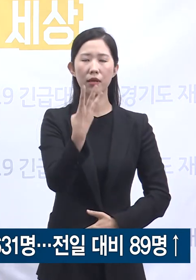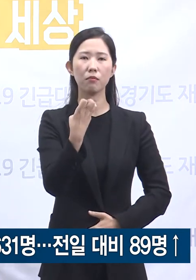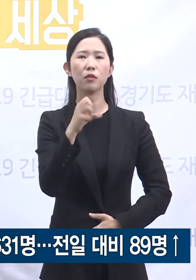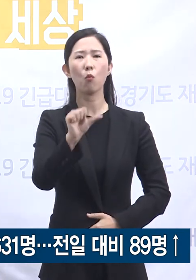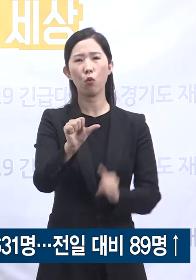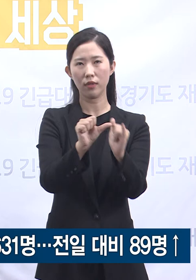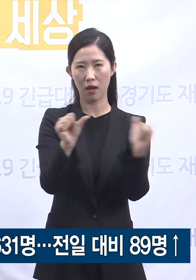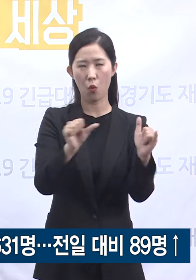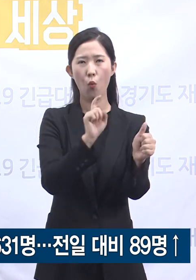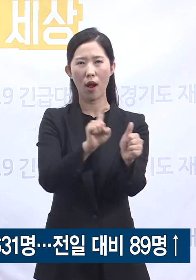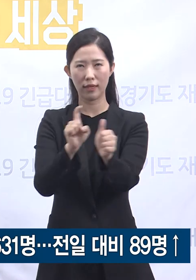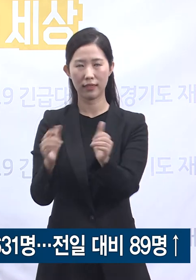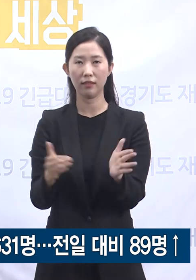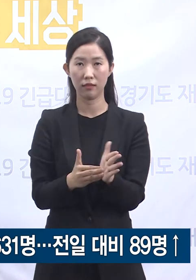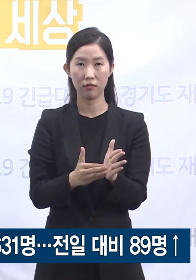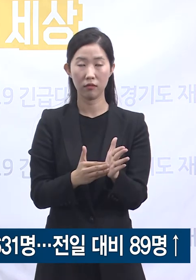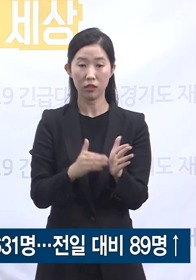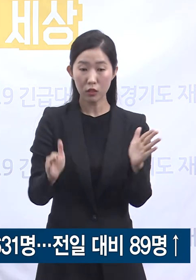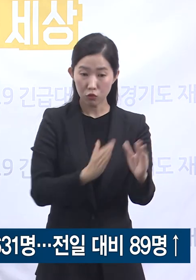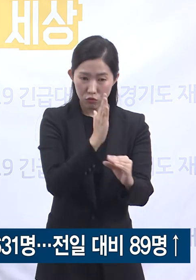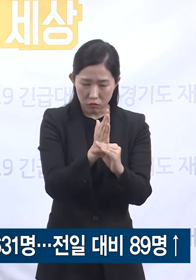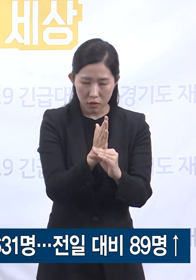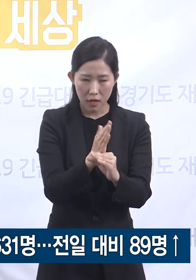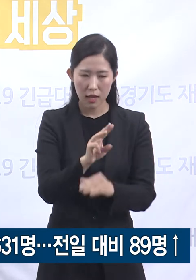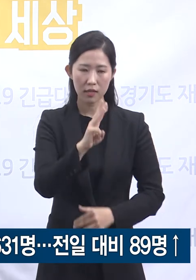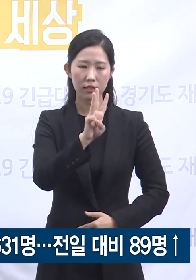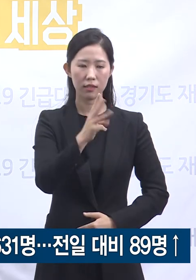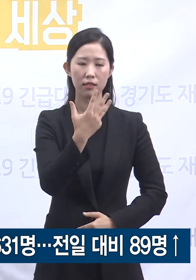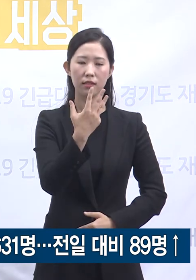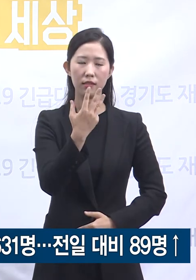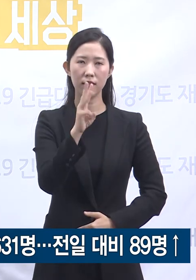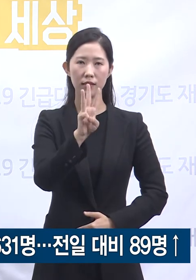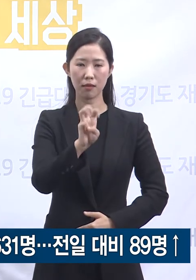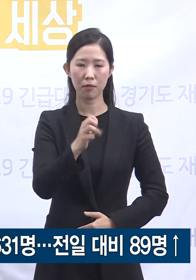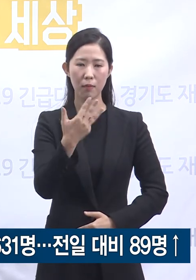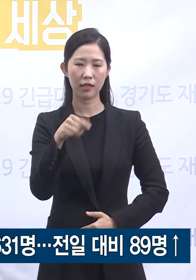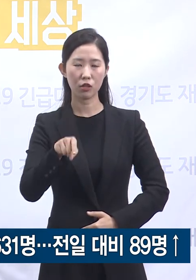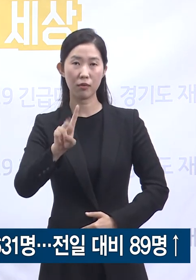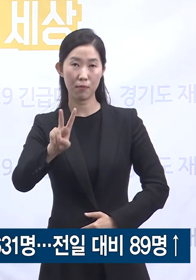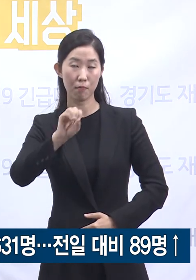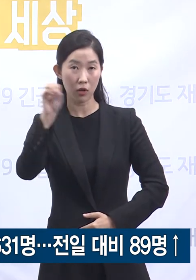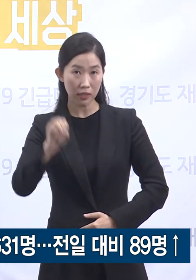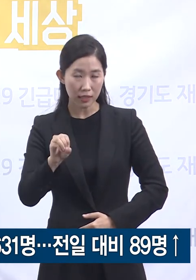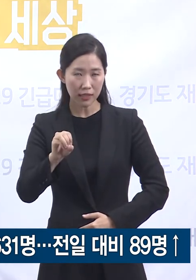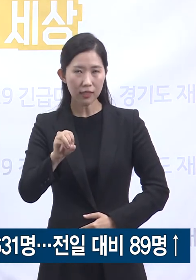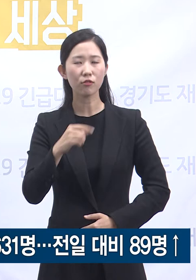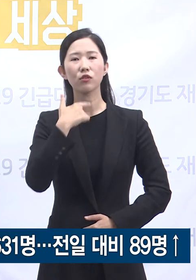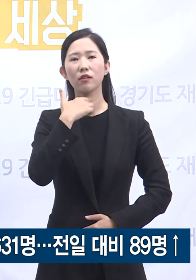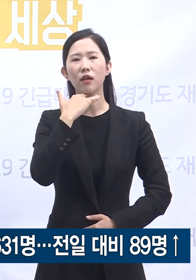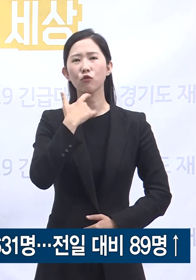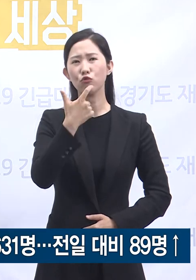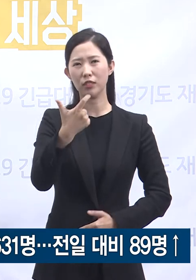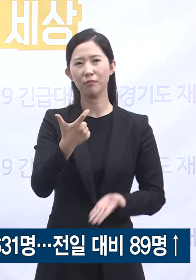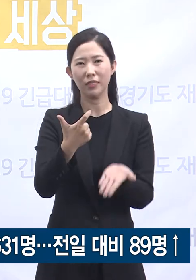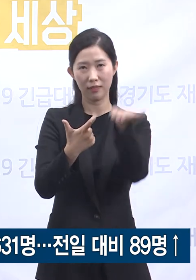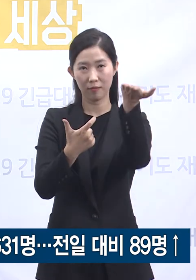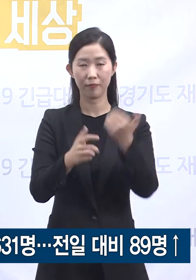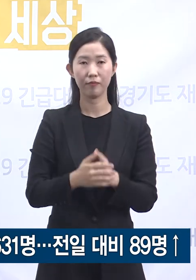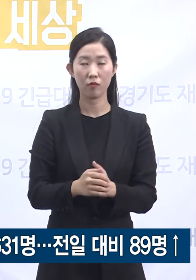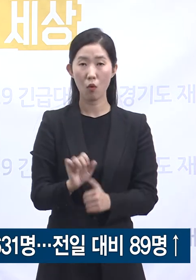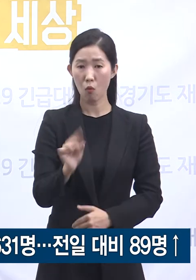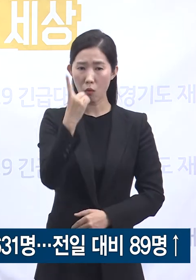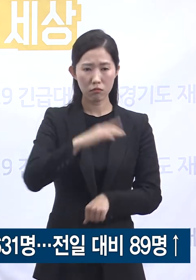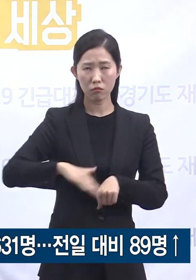발생했었고 이 중 38.2%인 128명이 60세 이상이었습니다. 원인 불명은